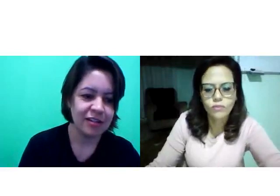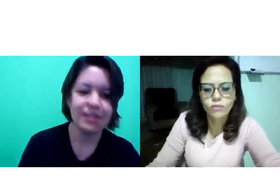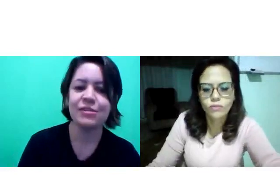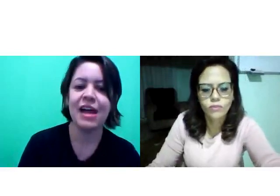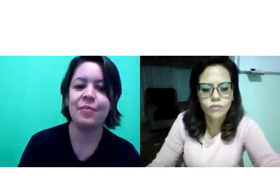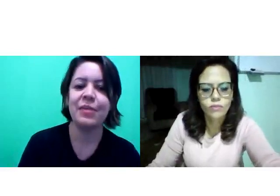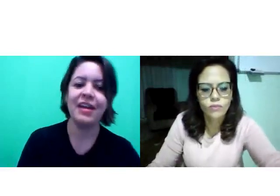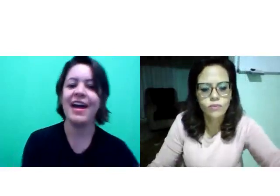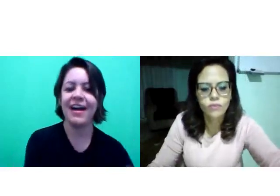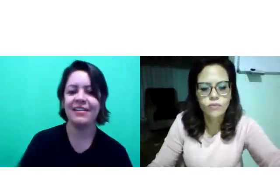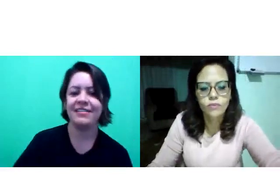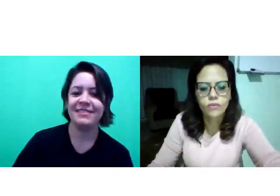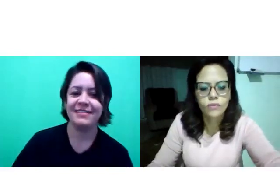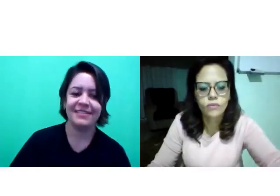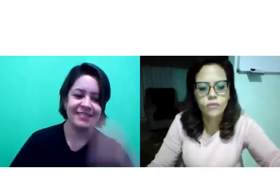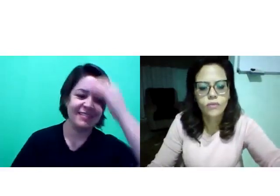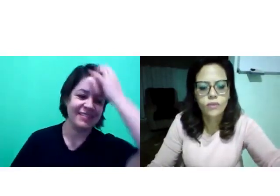seu WhatsApp. Ah! Tchau, tchau.